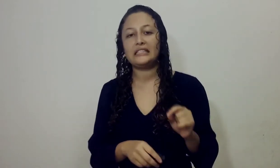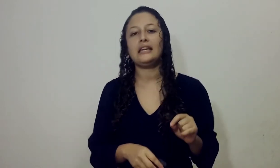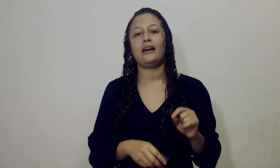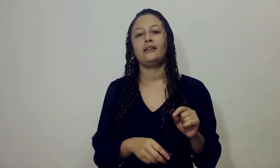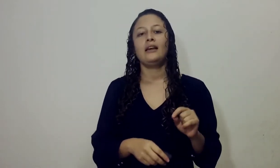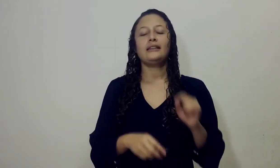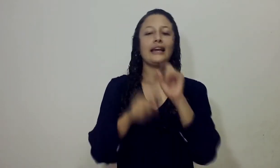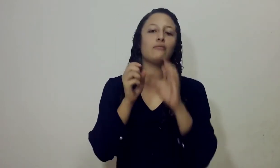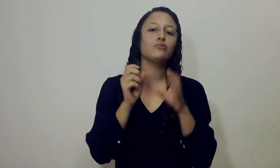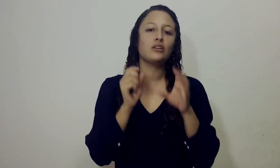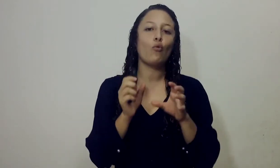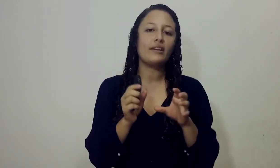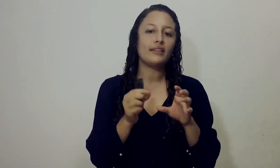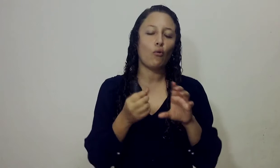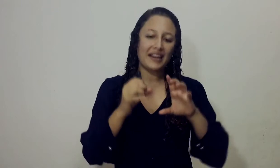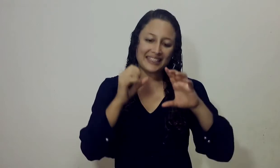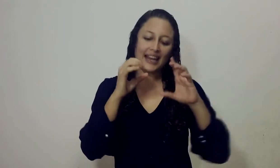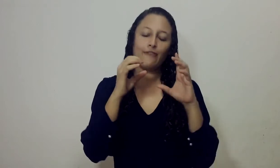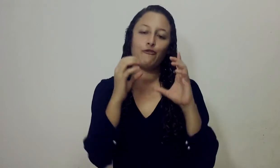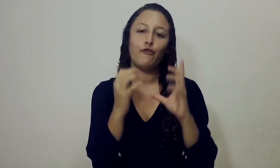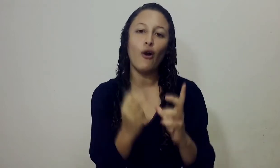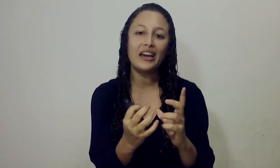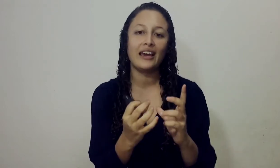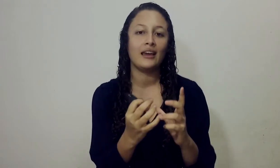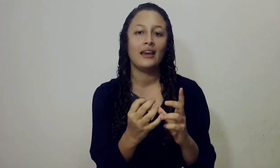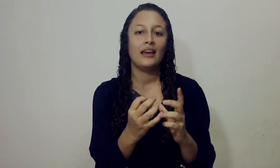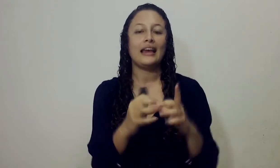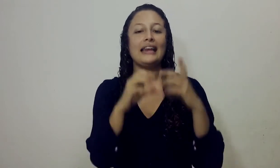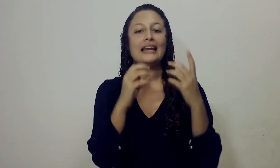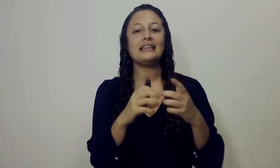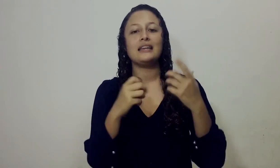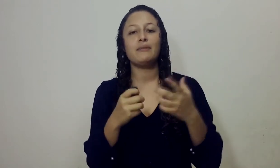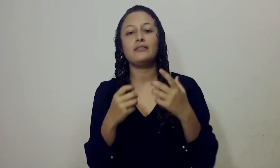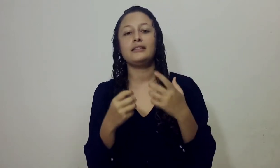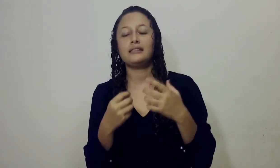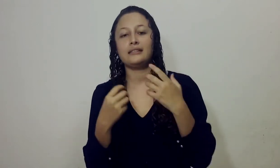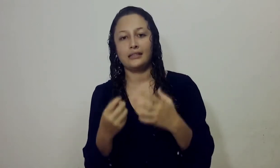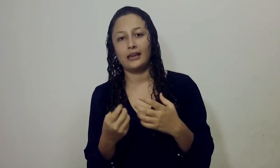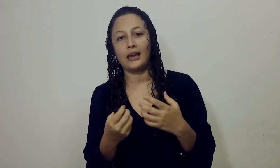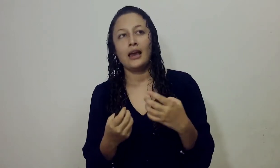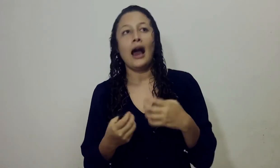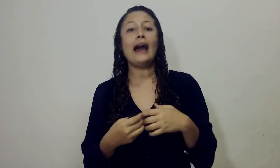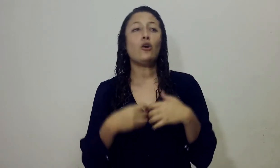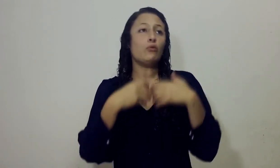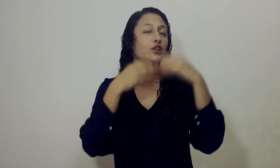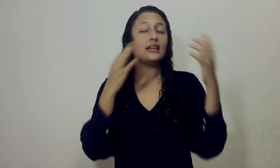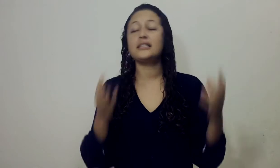profecía Tengamos en cuenta cuál es el enfoque Que la iglesia adventista sigue Hay como tres